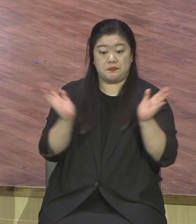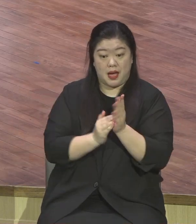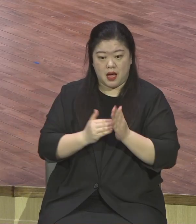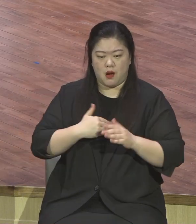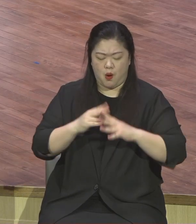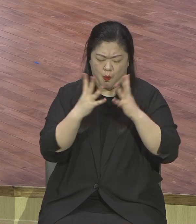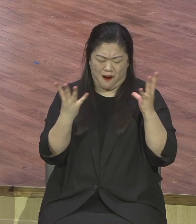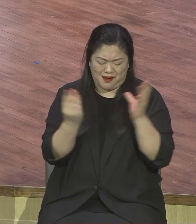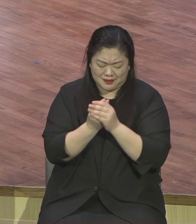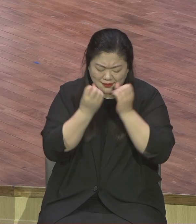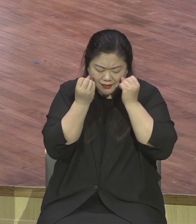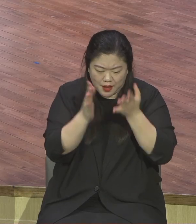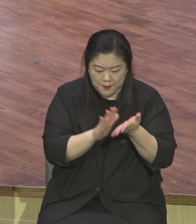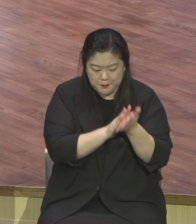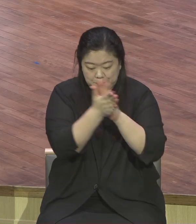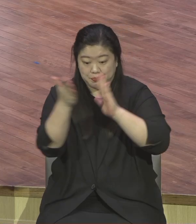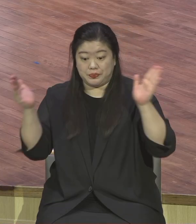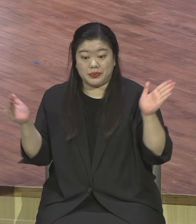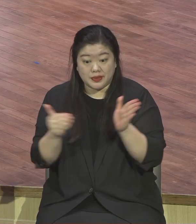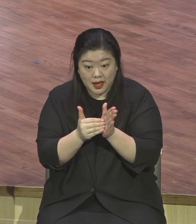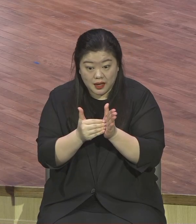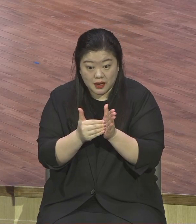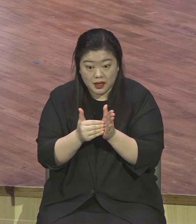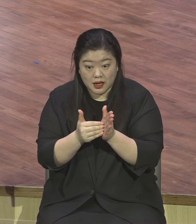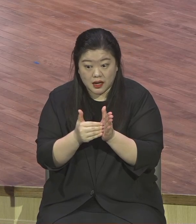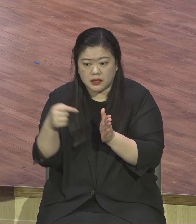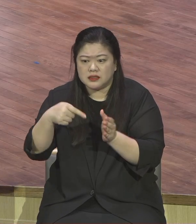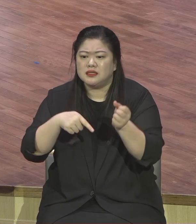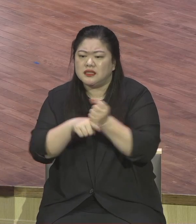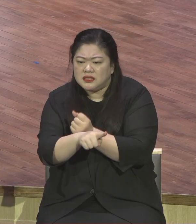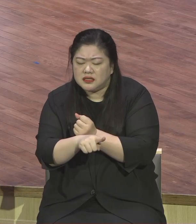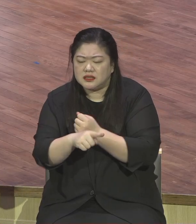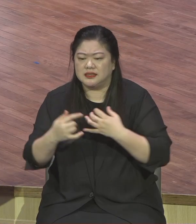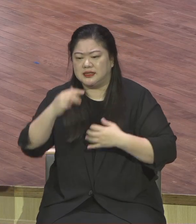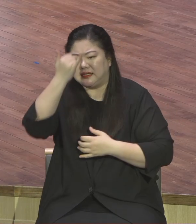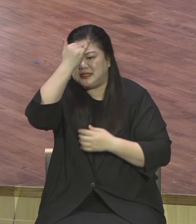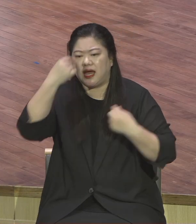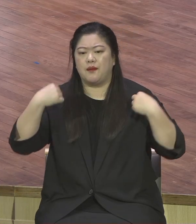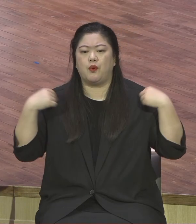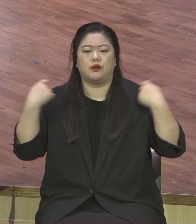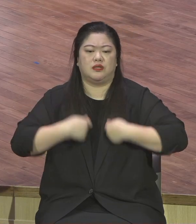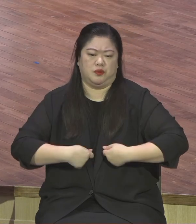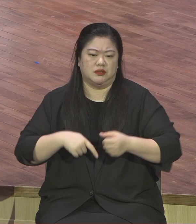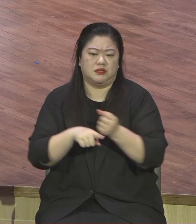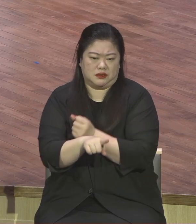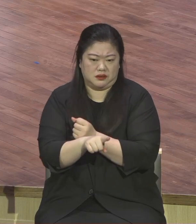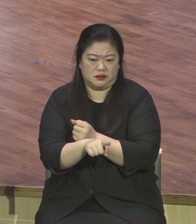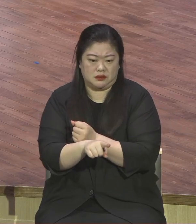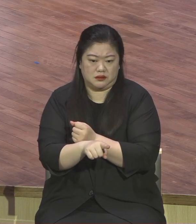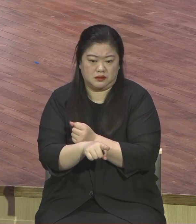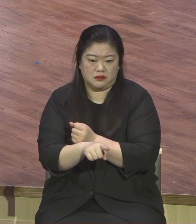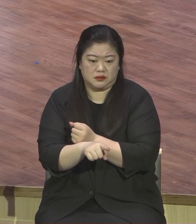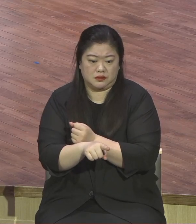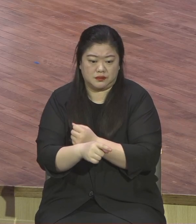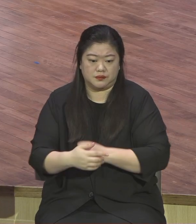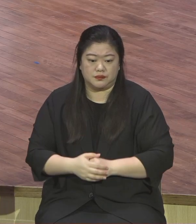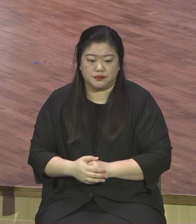변화된 존재가 되었다 그래서 조금 전에 예수님을 인생의 주인으로